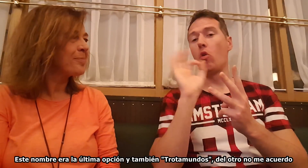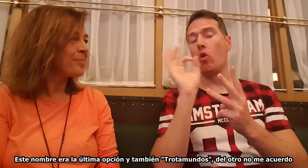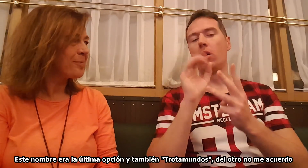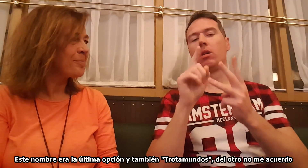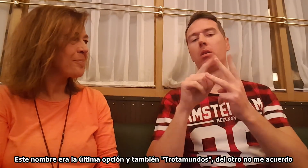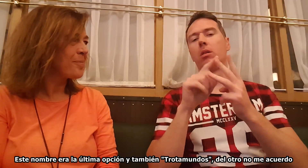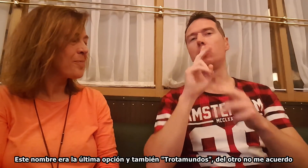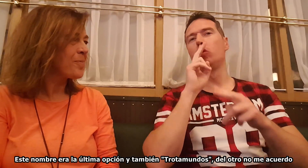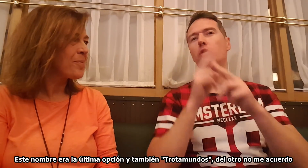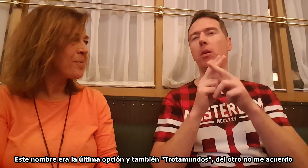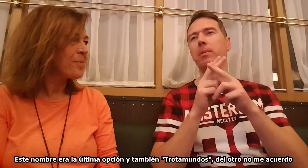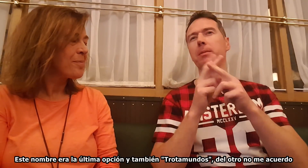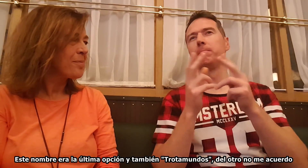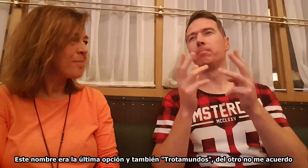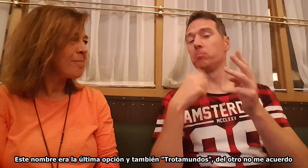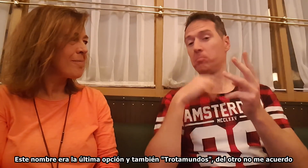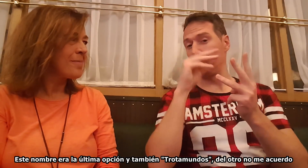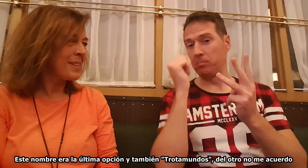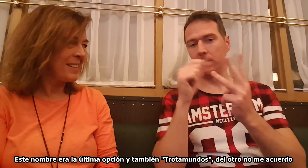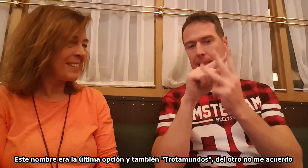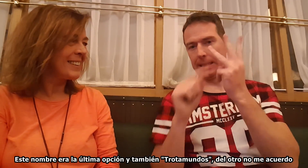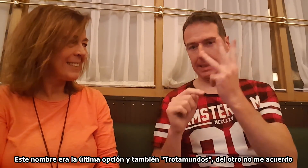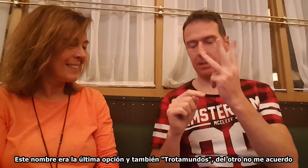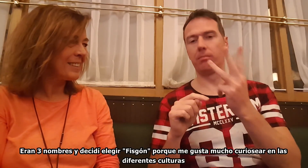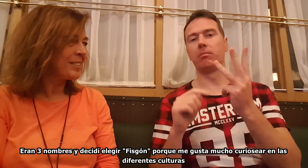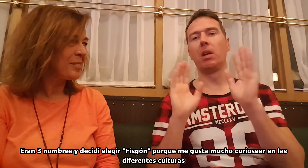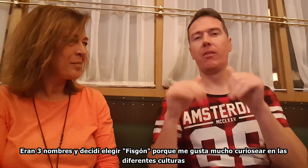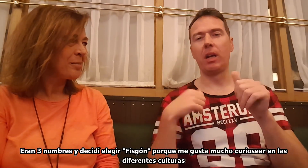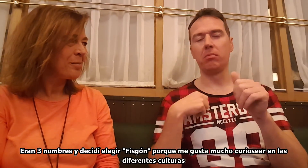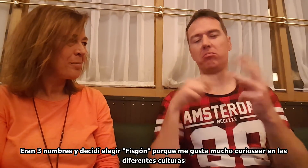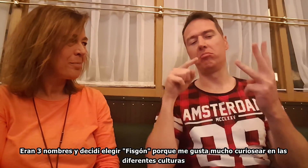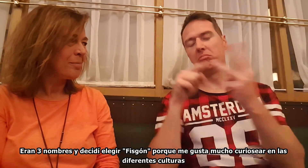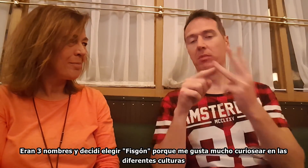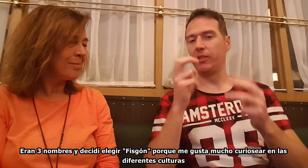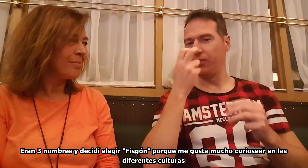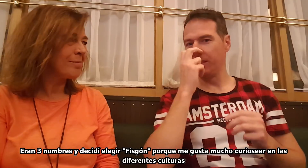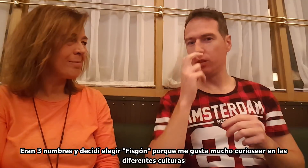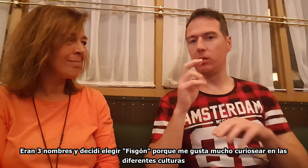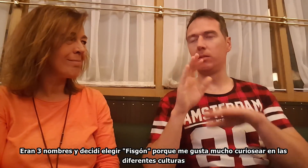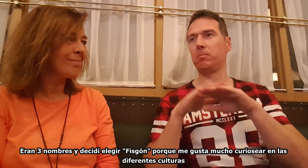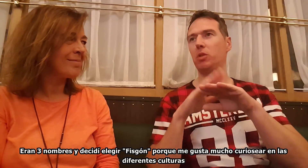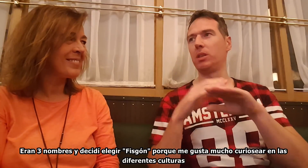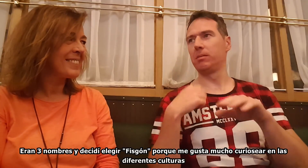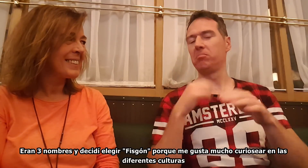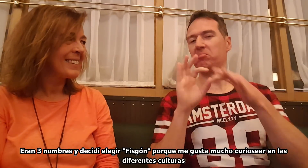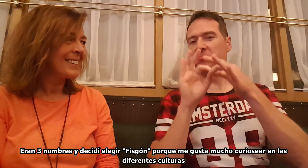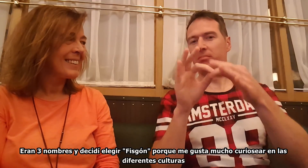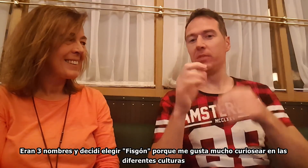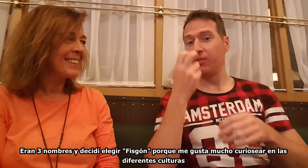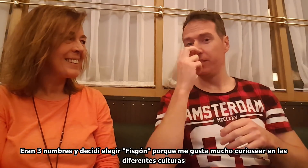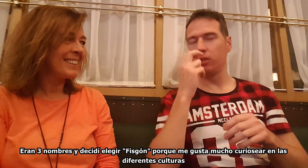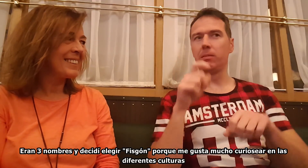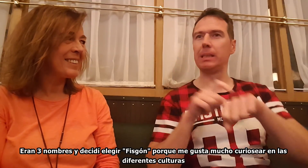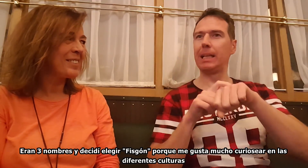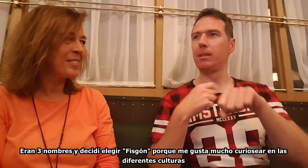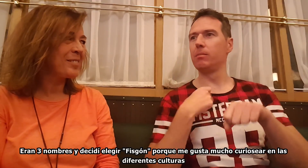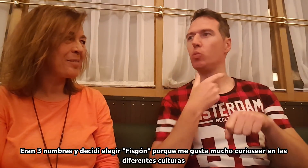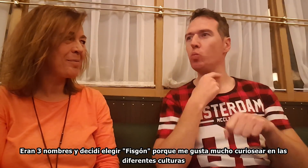El otro nombre, no me acuerdo. Y el tercero, Fisgón, porque me gusta curiosear